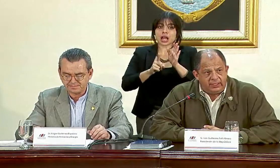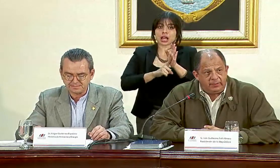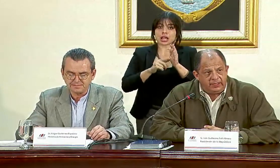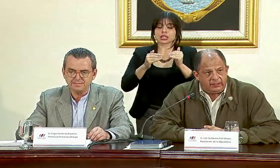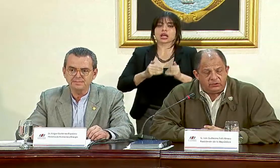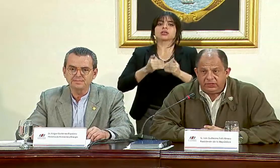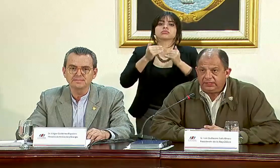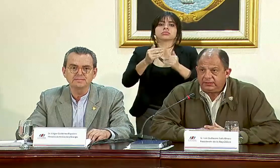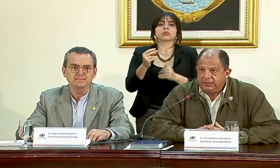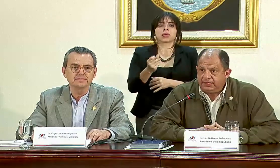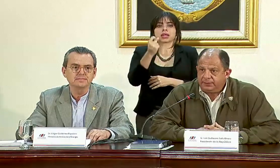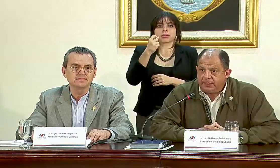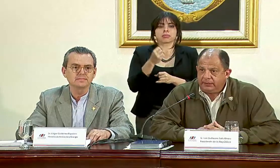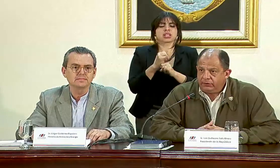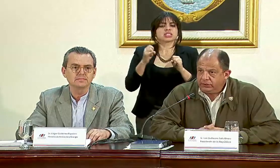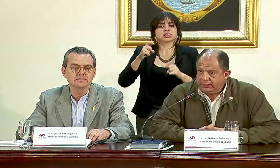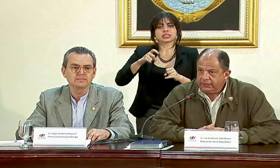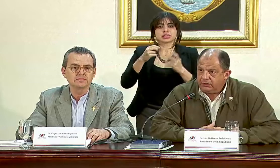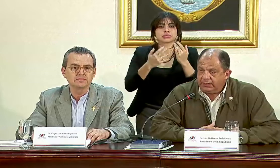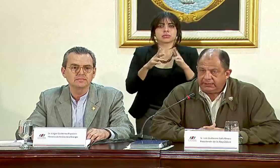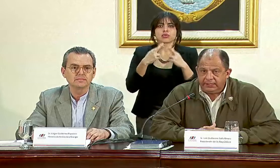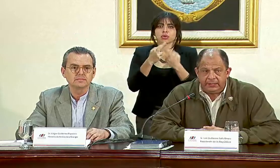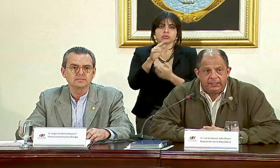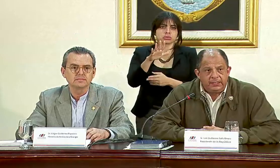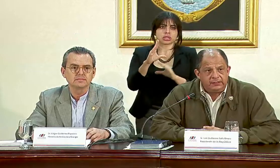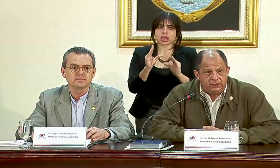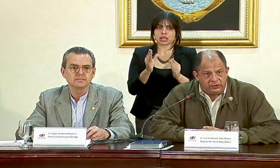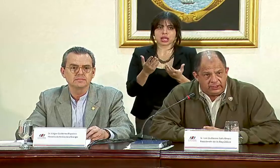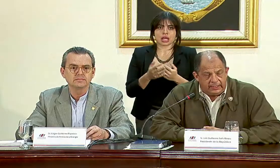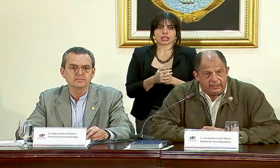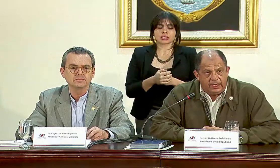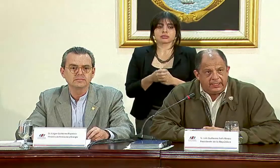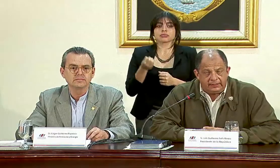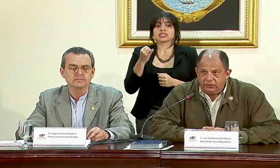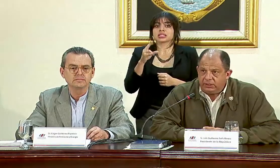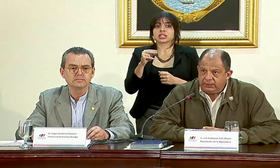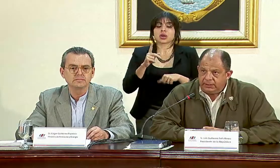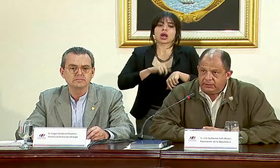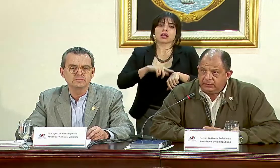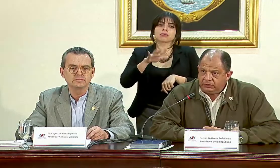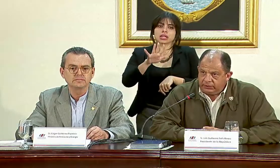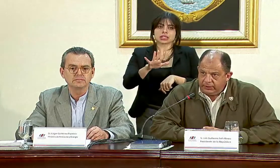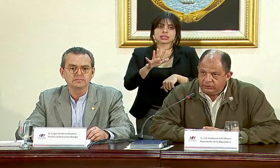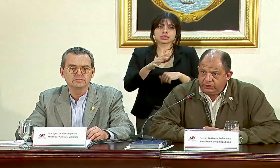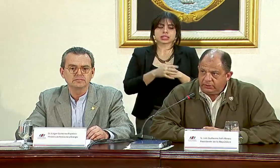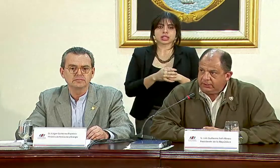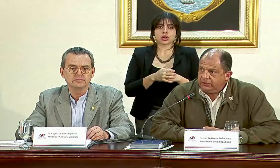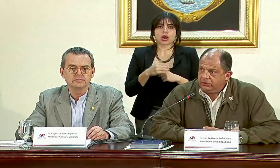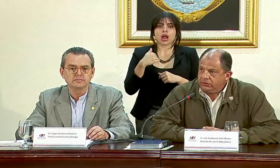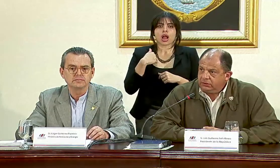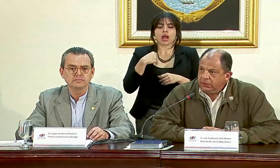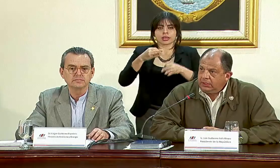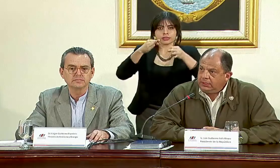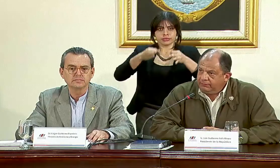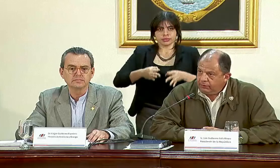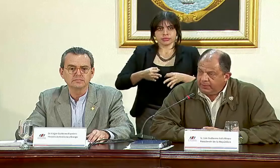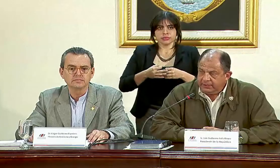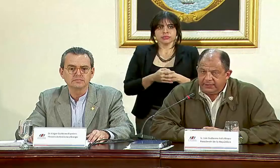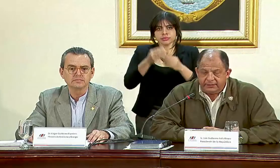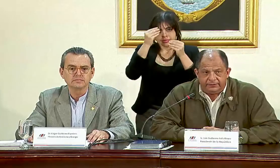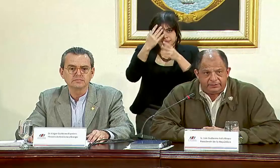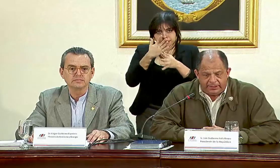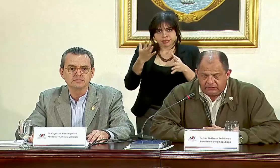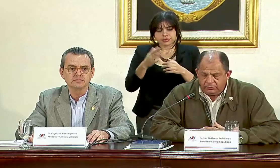se proceda de inmediato, sin necesidad de esperar la reunión de las cinco de la tarde, si no será a las cinco de la tarde, cuando tendremos ya una decisión que